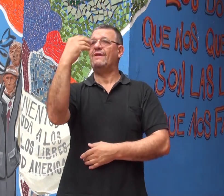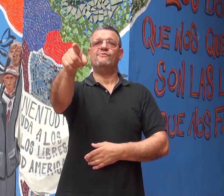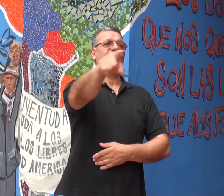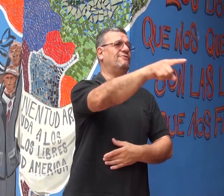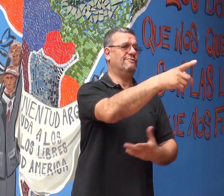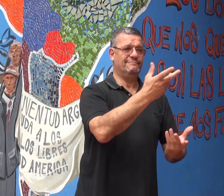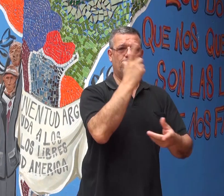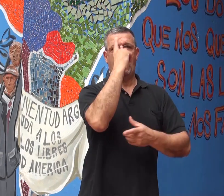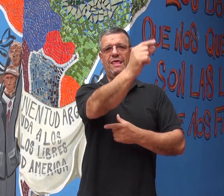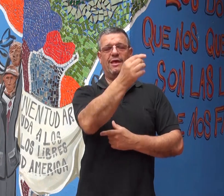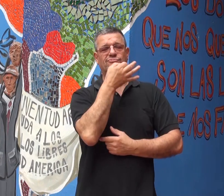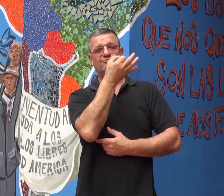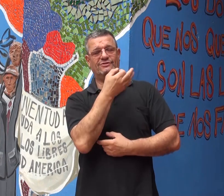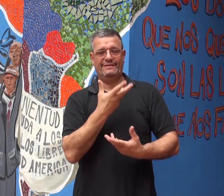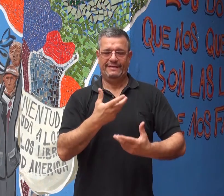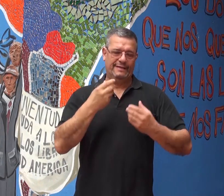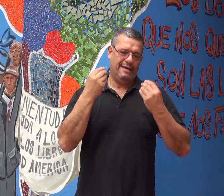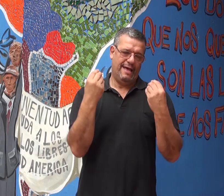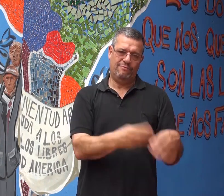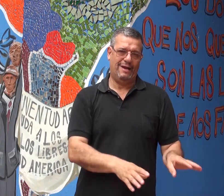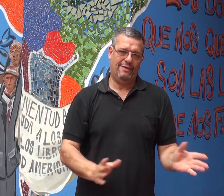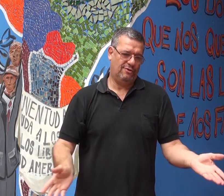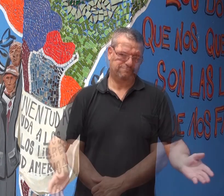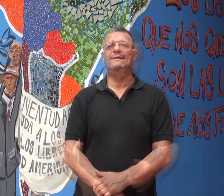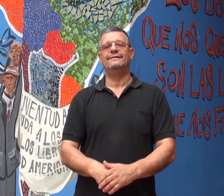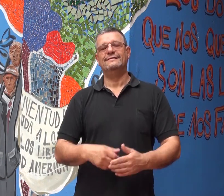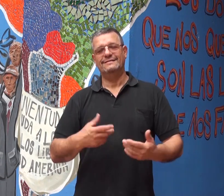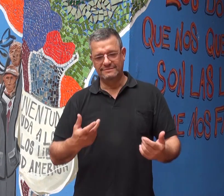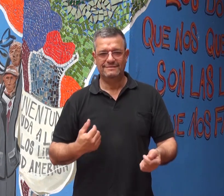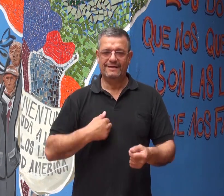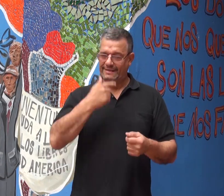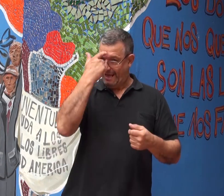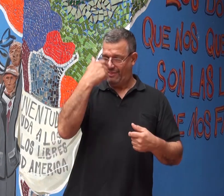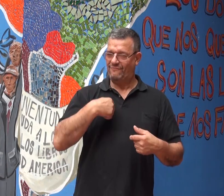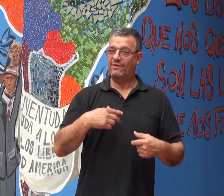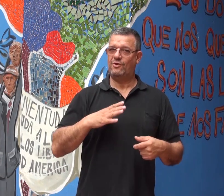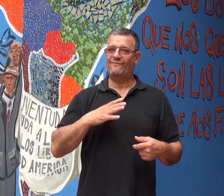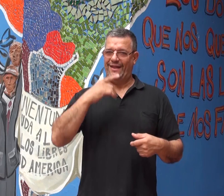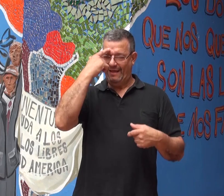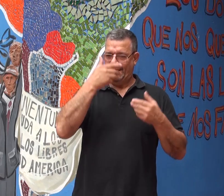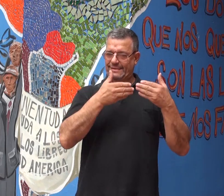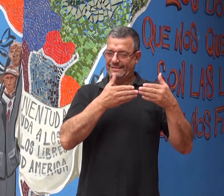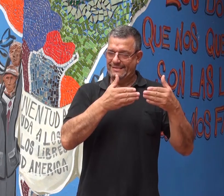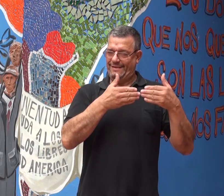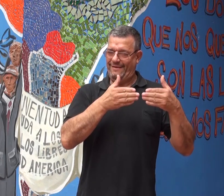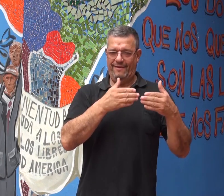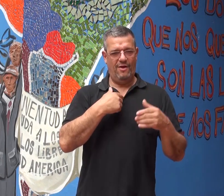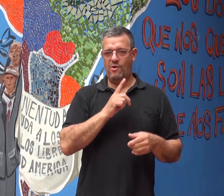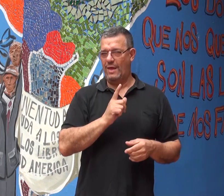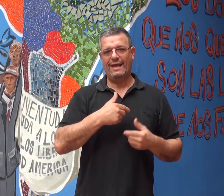hablada, inaccesible y dejé de tener esa idea. Por eso abandoné. Yo sé que a mí me falta tener una buena apertura, yo sé que soy